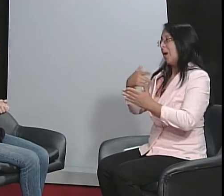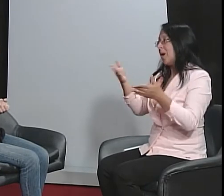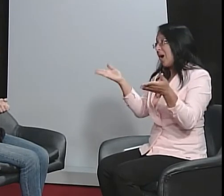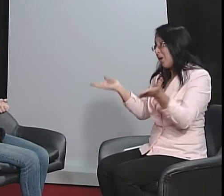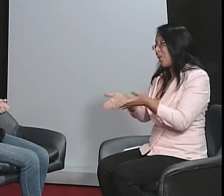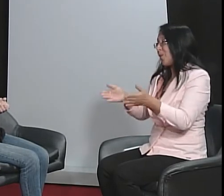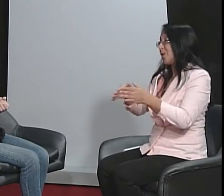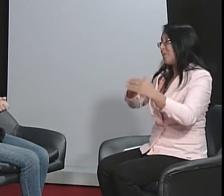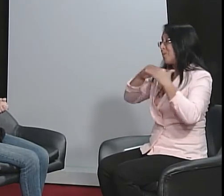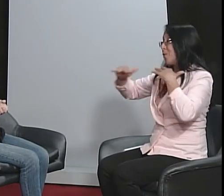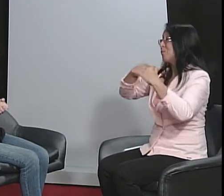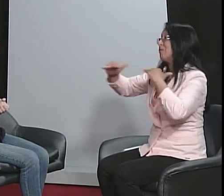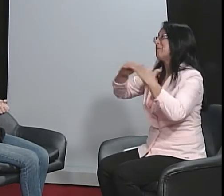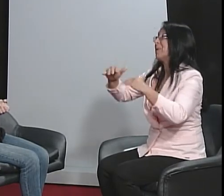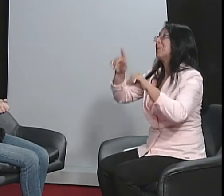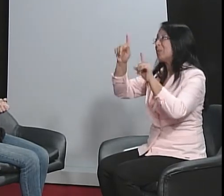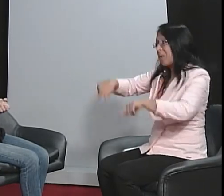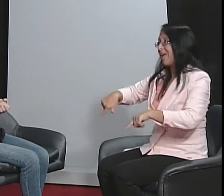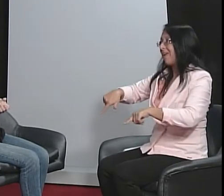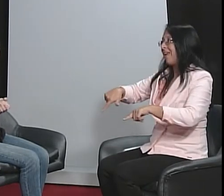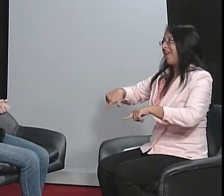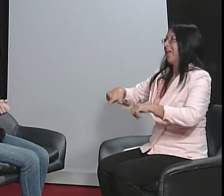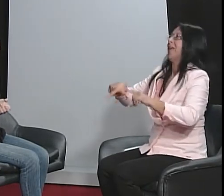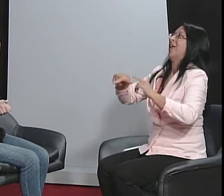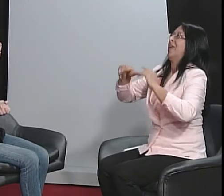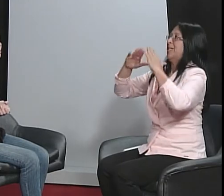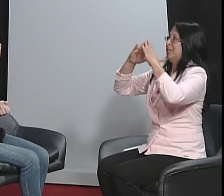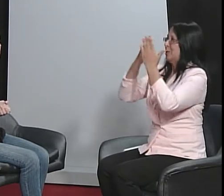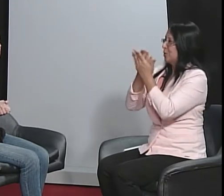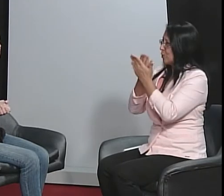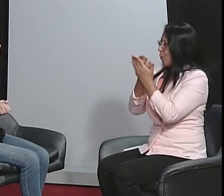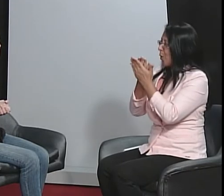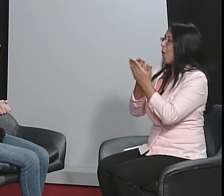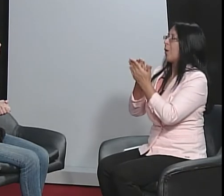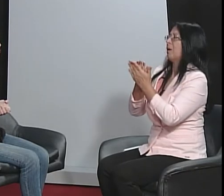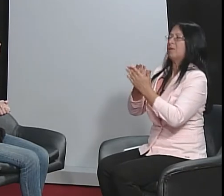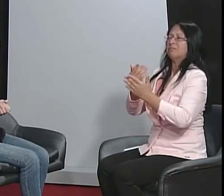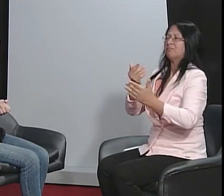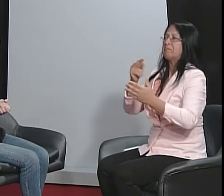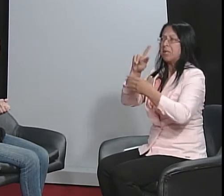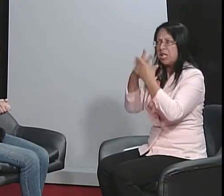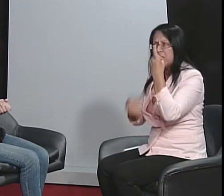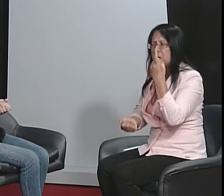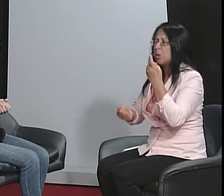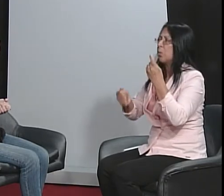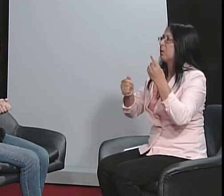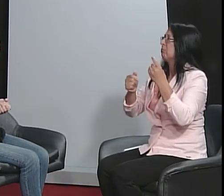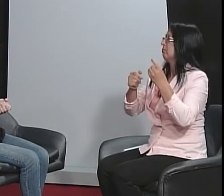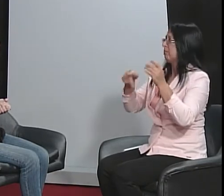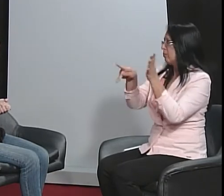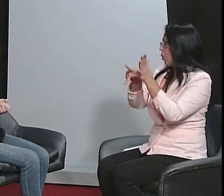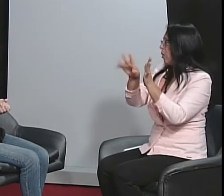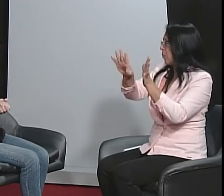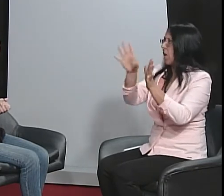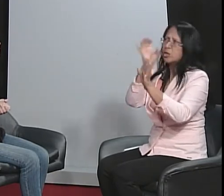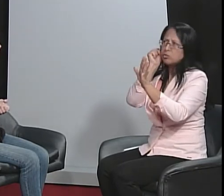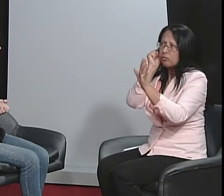o índio surdo à escola, pode começar esse movimento, porque a nossa luta é